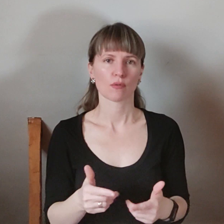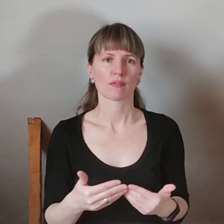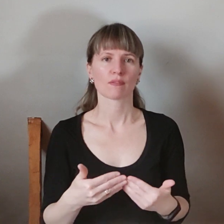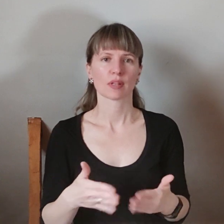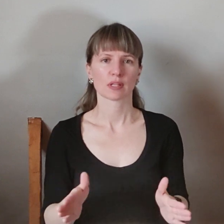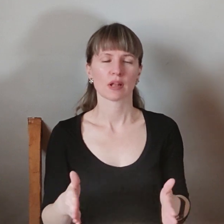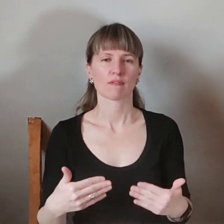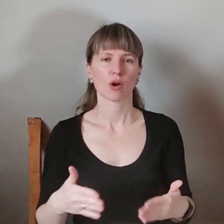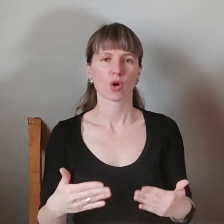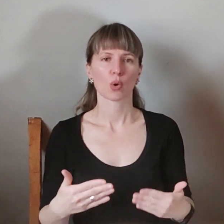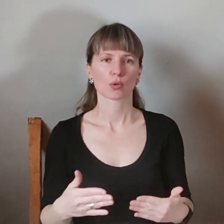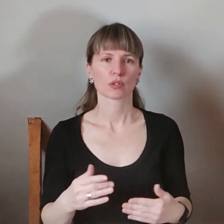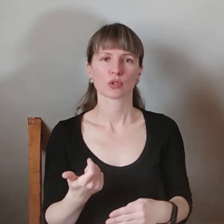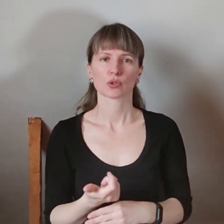Дякую перегляд!